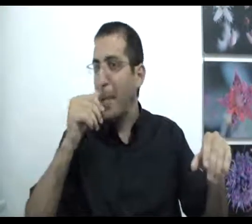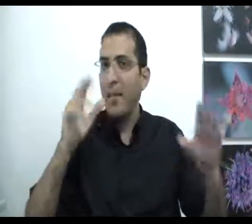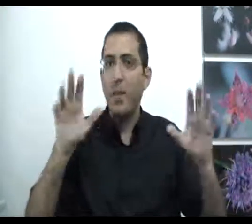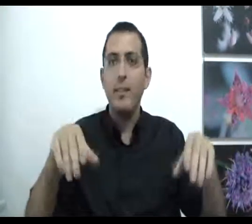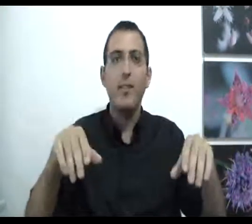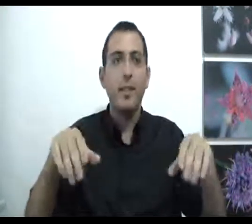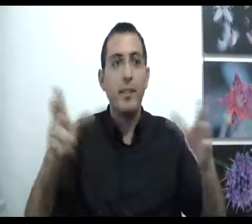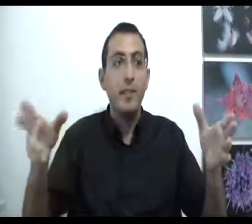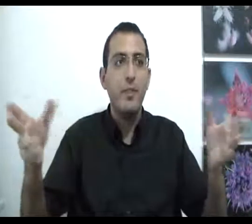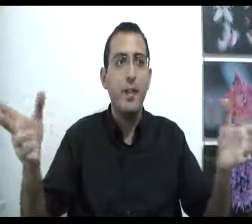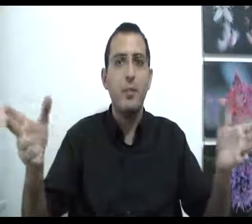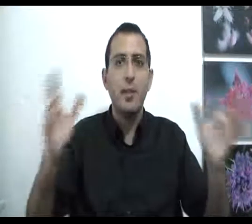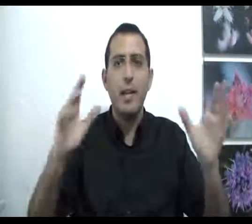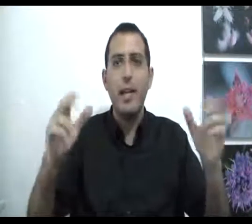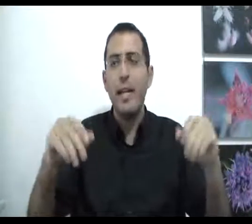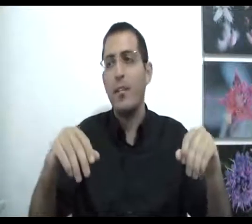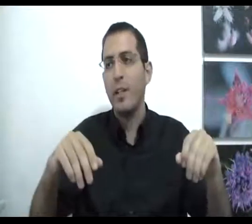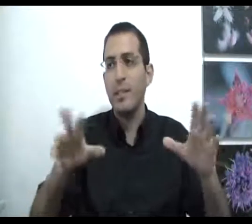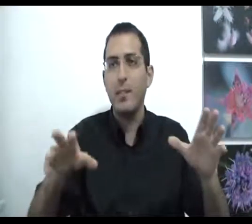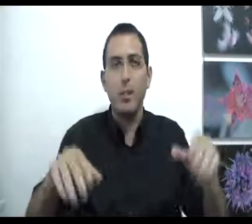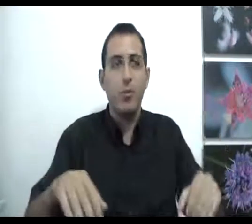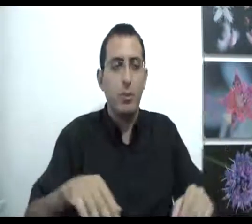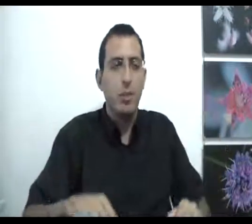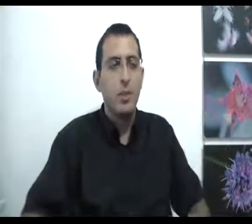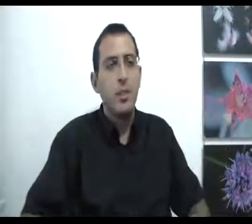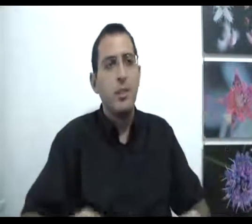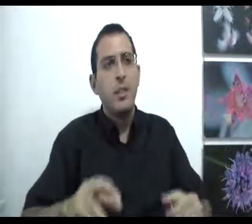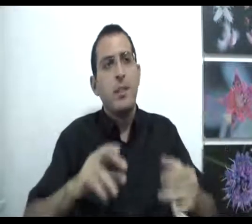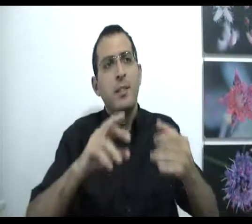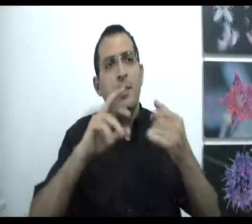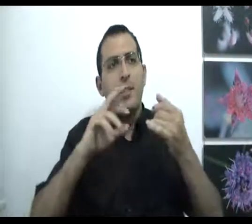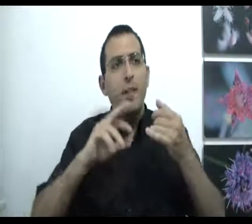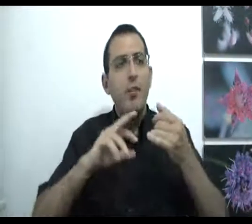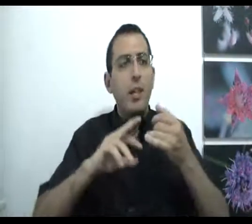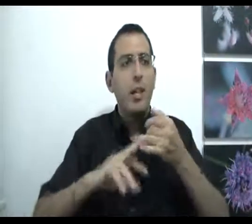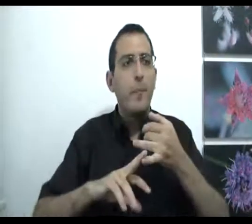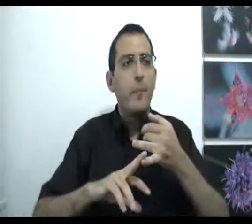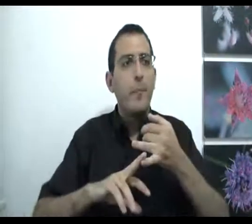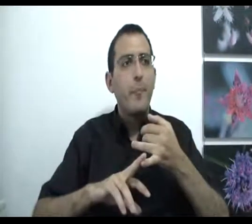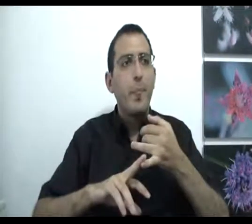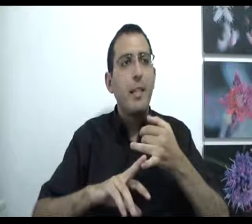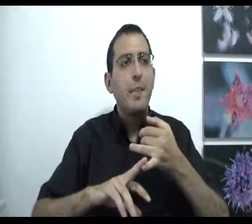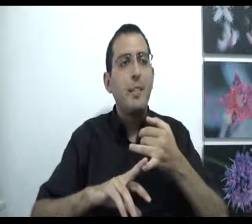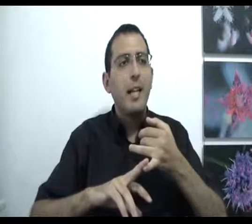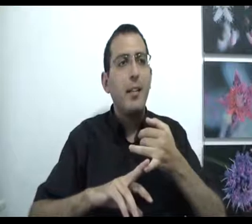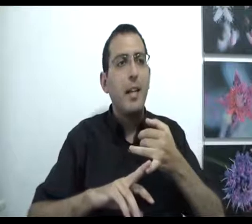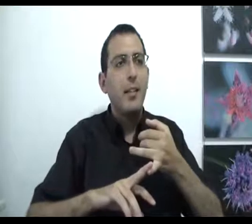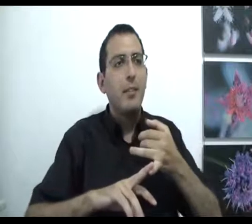לך לפחד תפחד, אבל אם תפחד לעזור לך לכן אל תפחד זה דבר ראשון דבר שני, בין אדם צריך לדעת